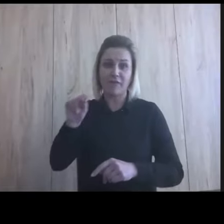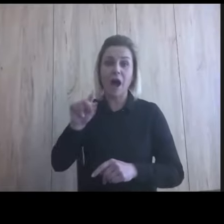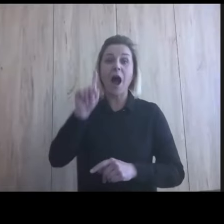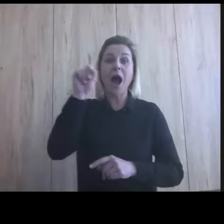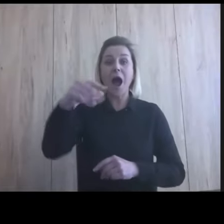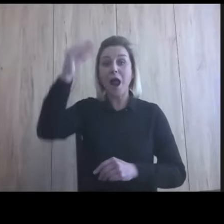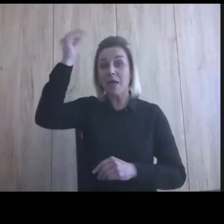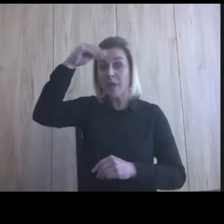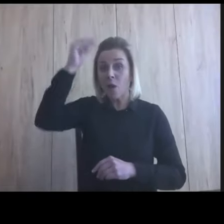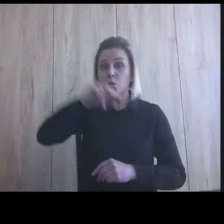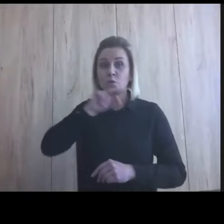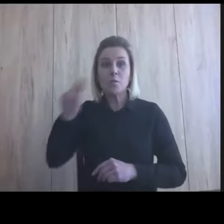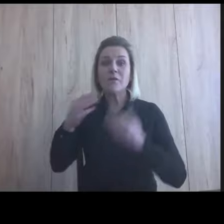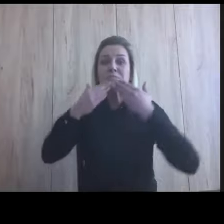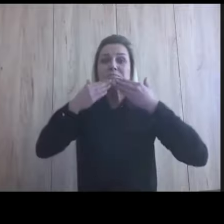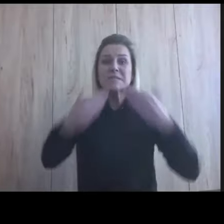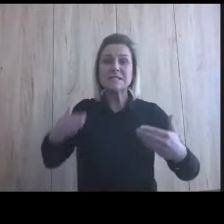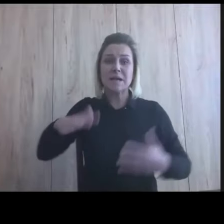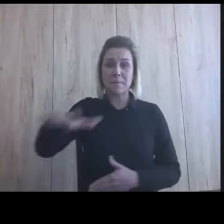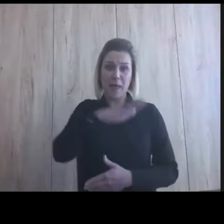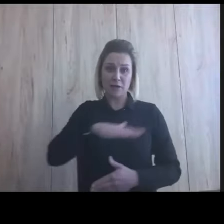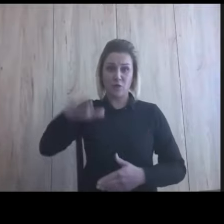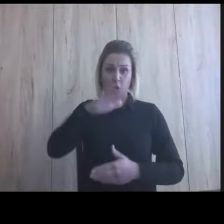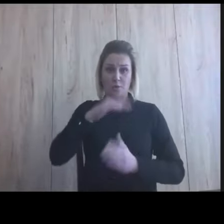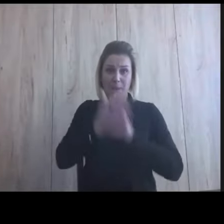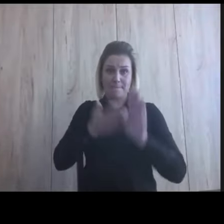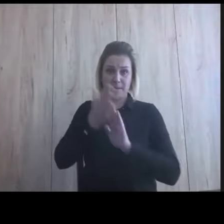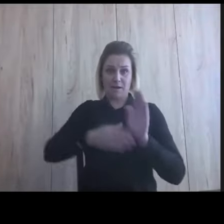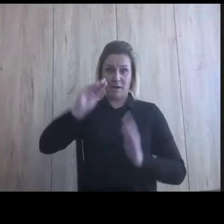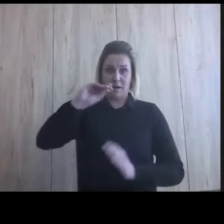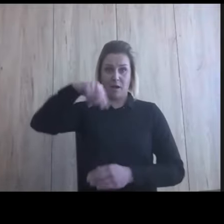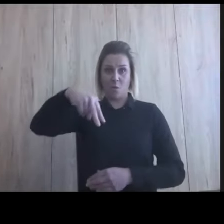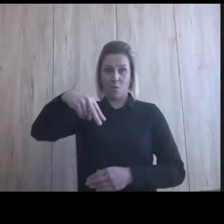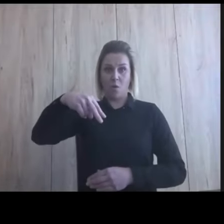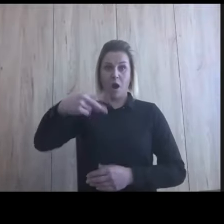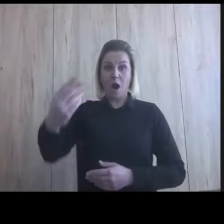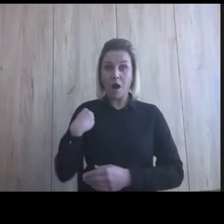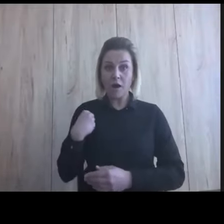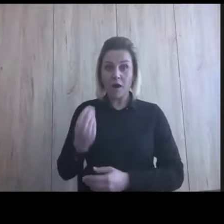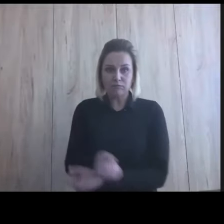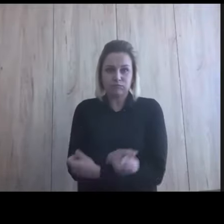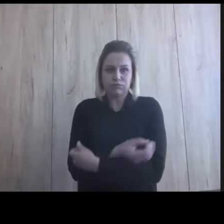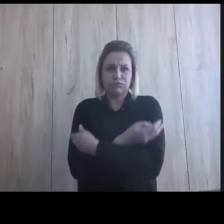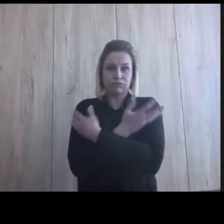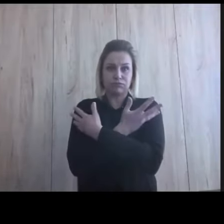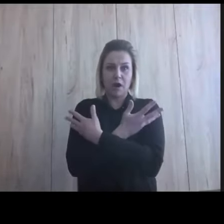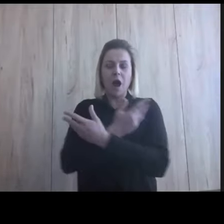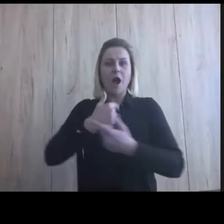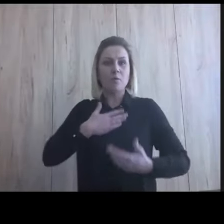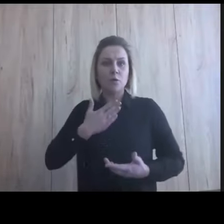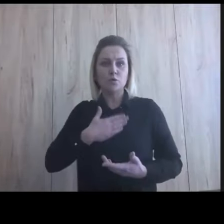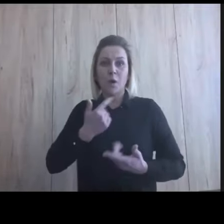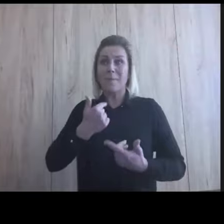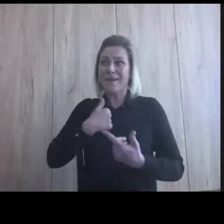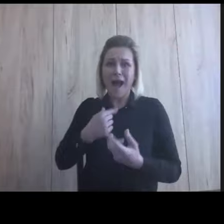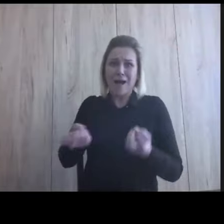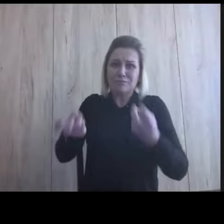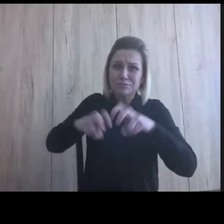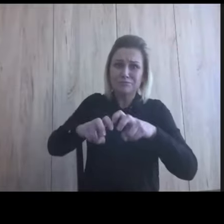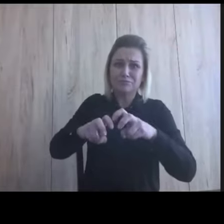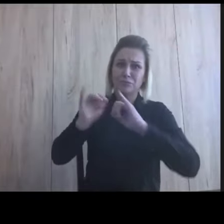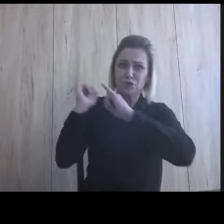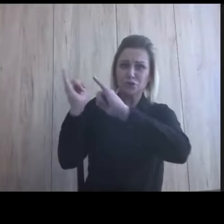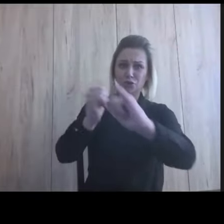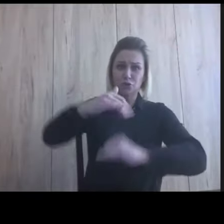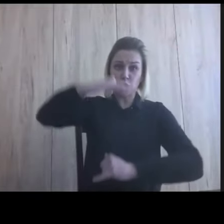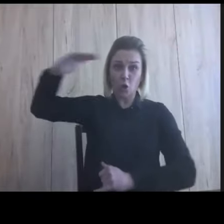dzięki platformie Migaj.eu, no to ja miałem ciary, bo sobie myślę, jak to? Stworzyłem platformę dla dorosłych i dziecko dzięki tej